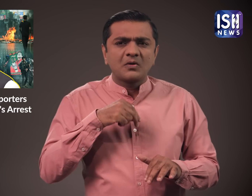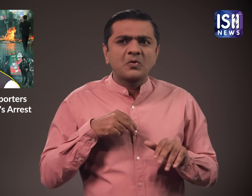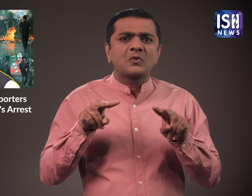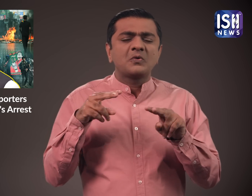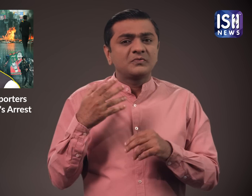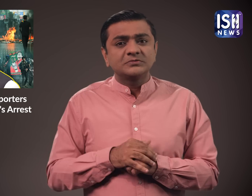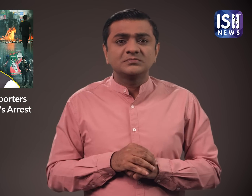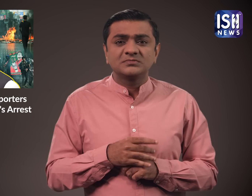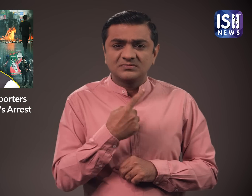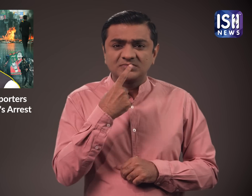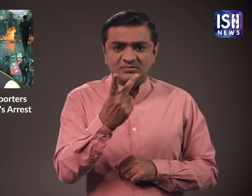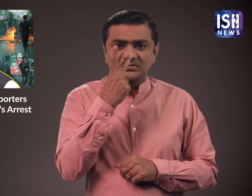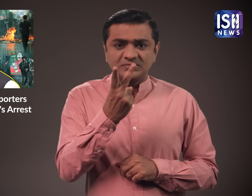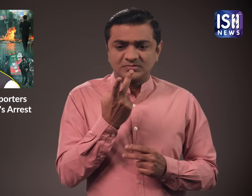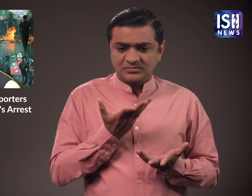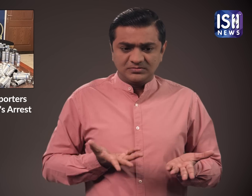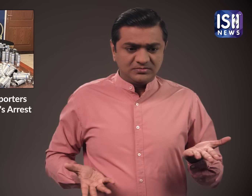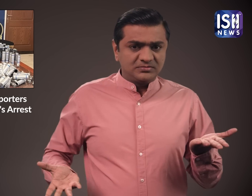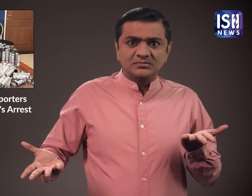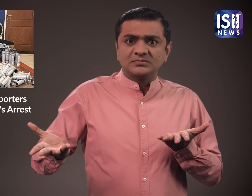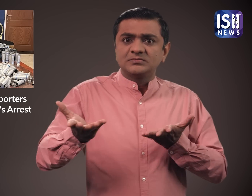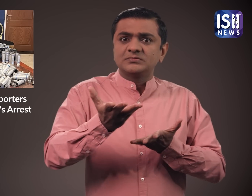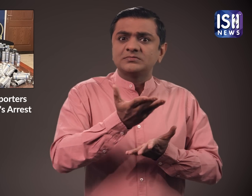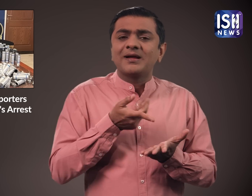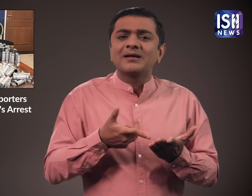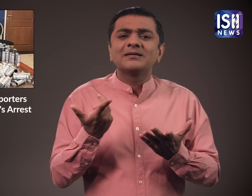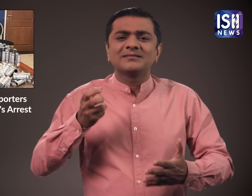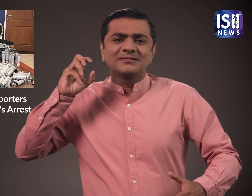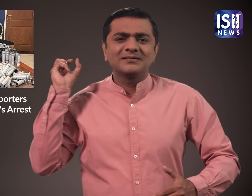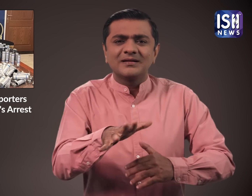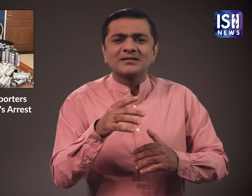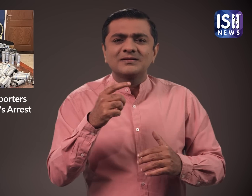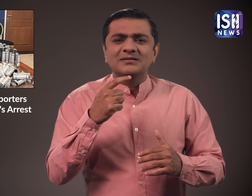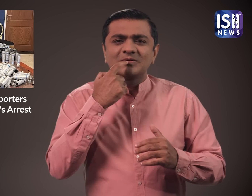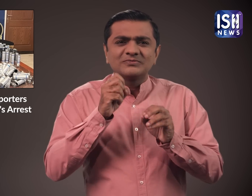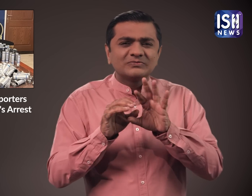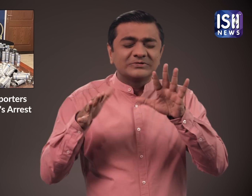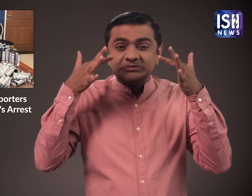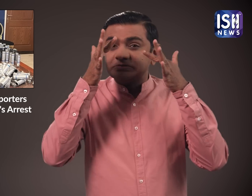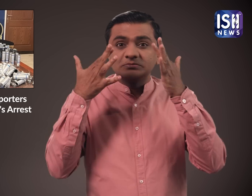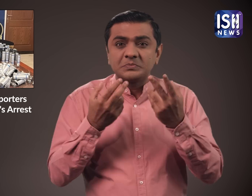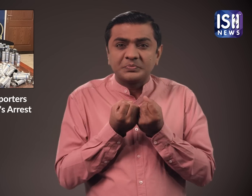किये गए आसू गैस के गोलो के धेर को दिखाया गया था उन्होंने कहा कि ये कितना गलत है